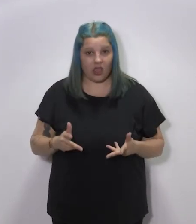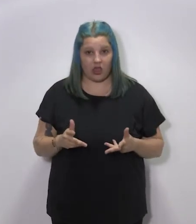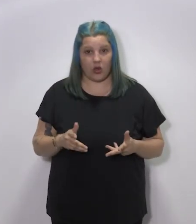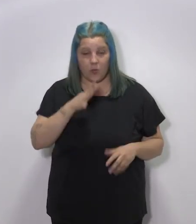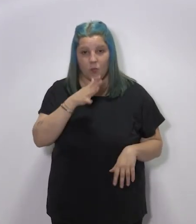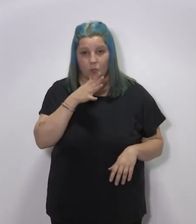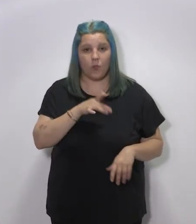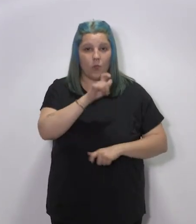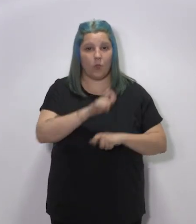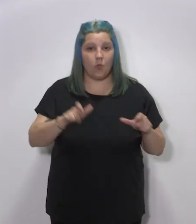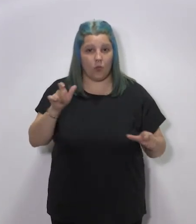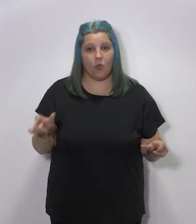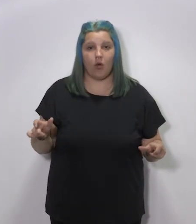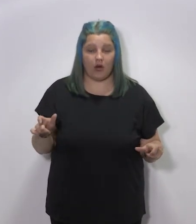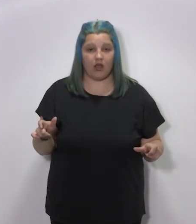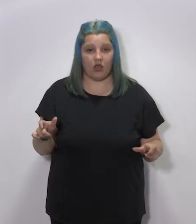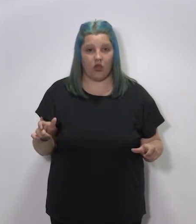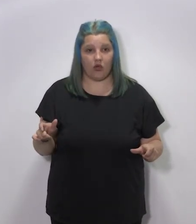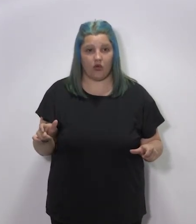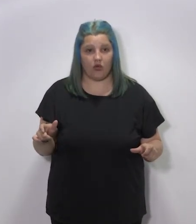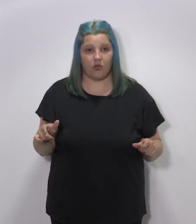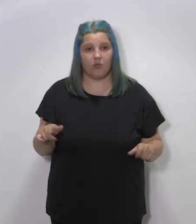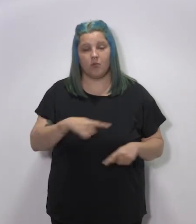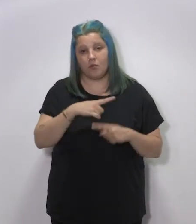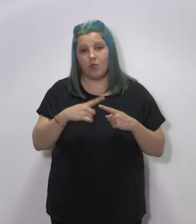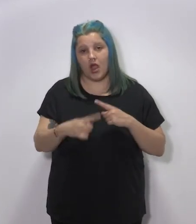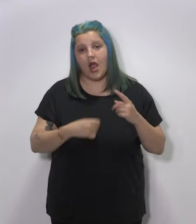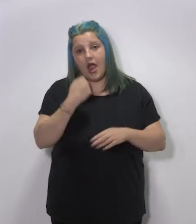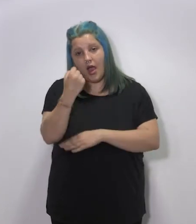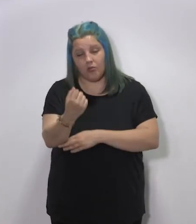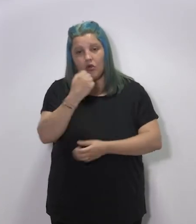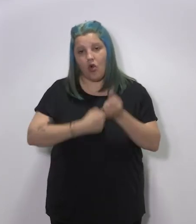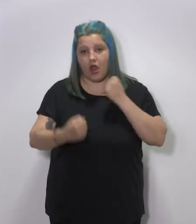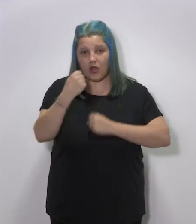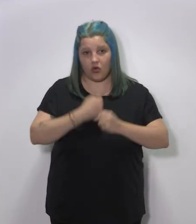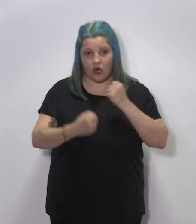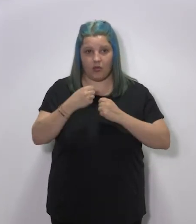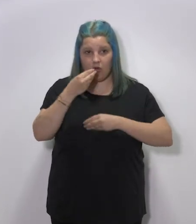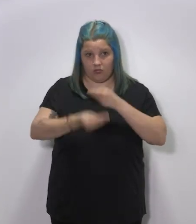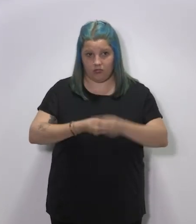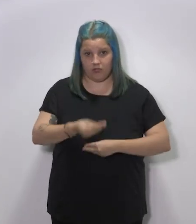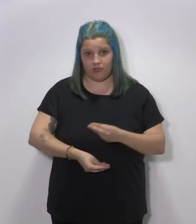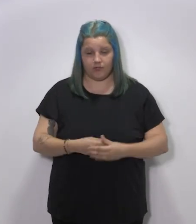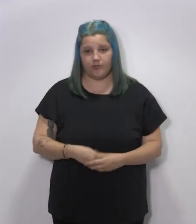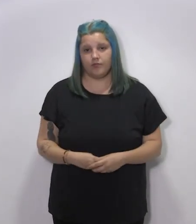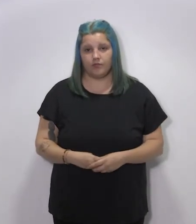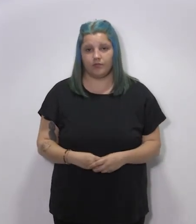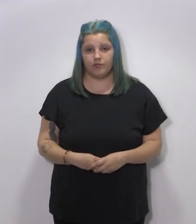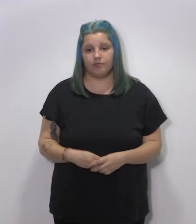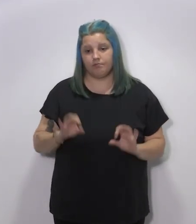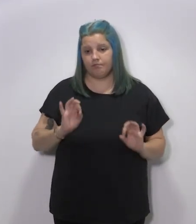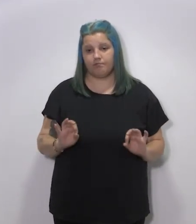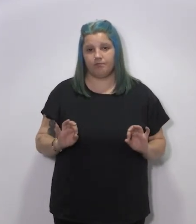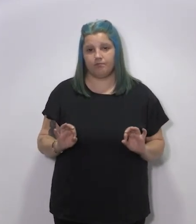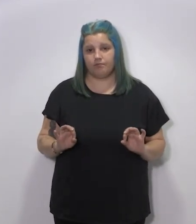esfuerzo, nuestro esfuerzo en relación a la población, en relación también incluso al apoyo económico, la financiación que vamos a